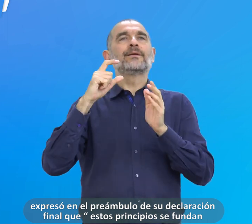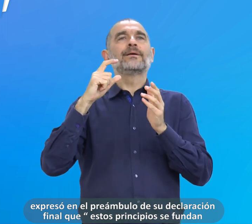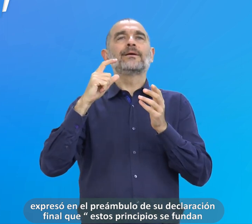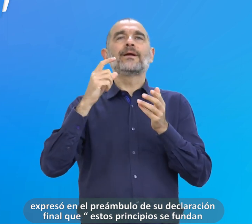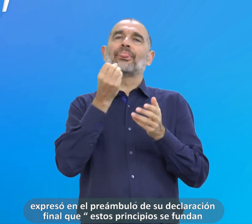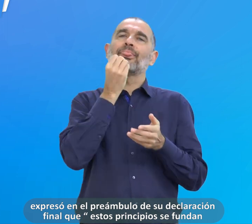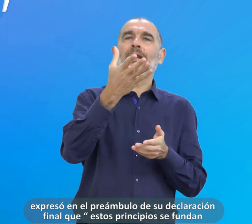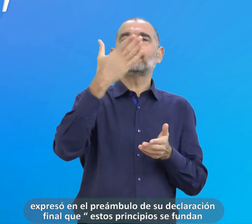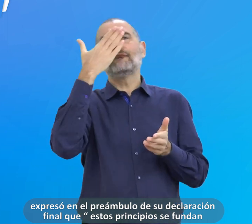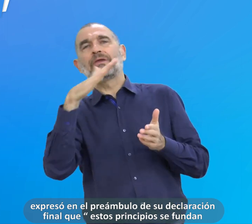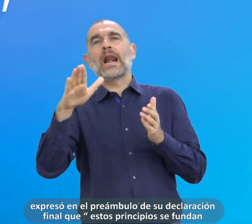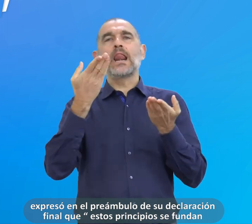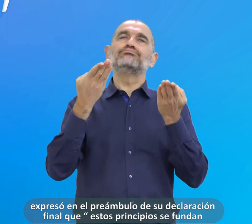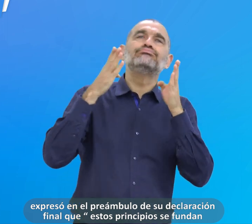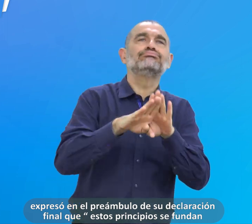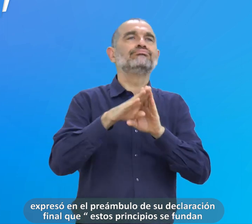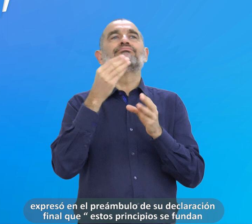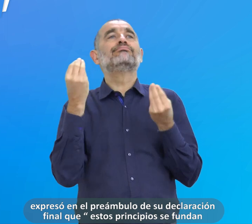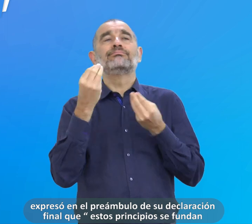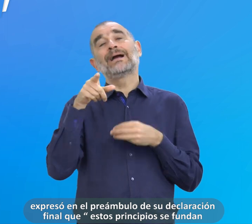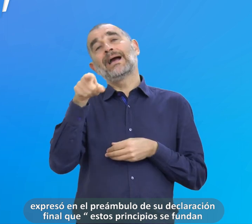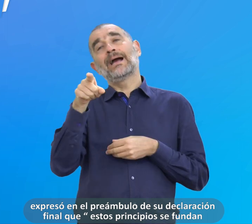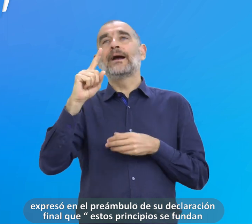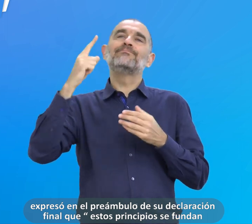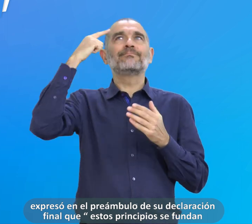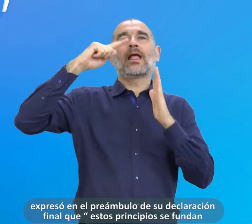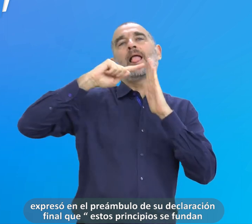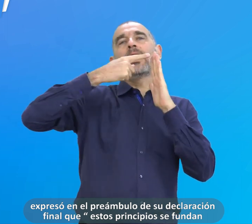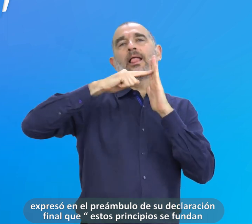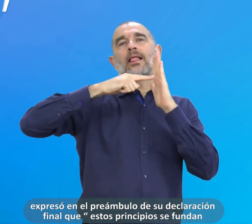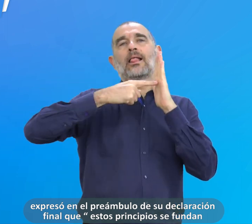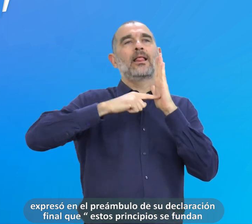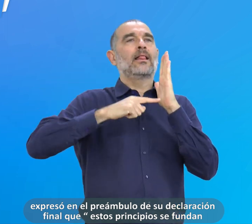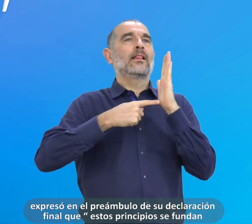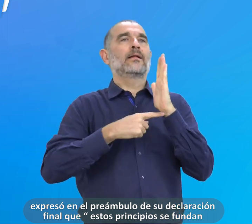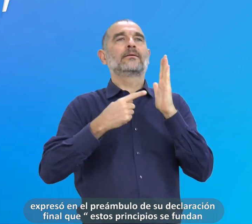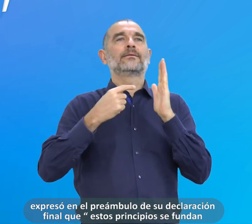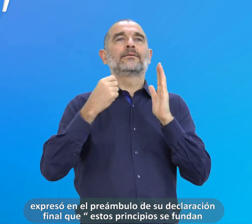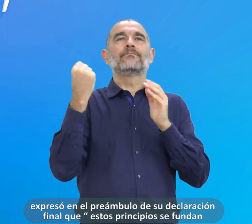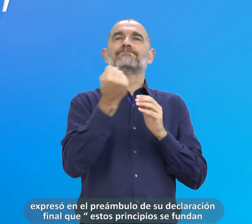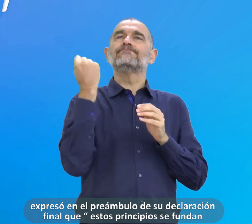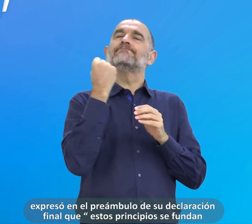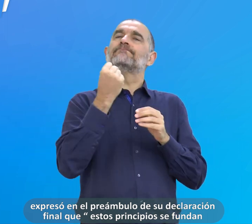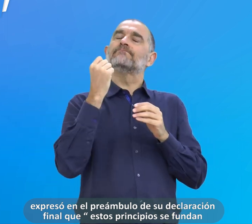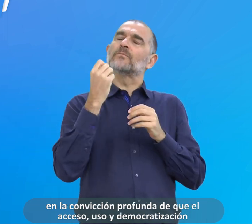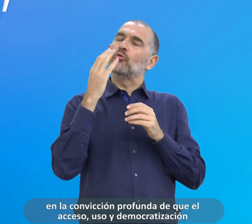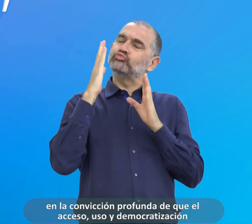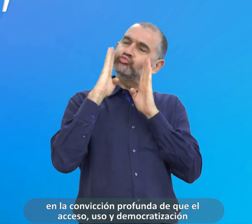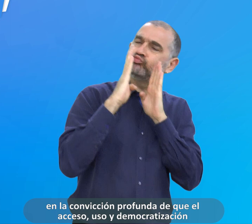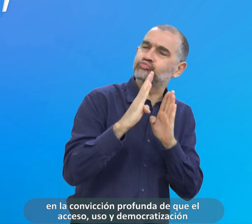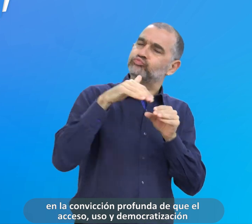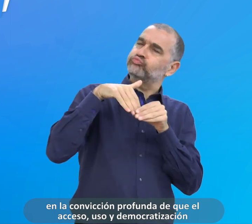de su declaración final que estos principios se